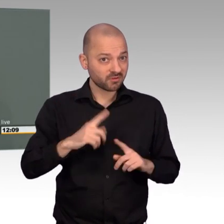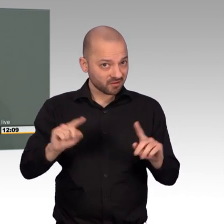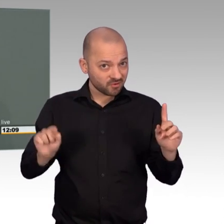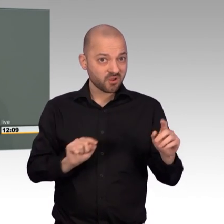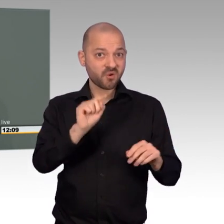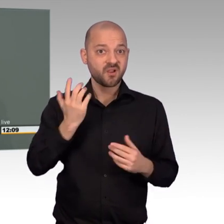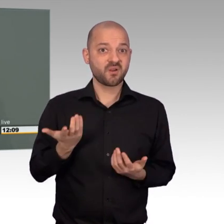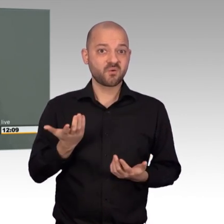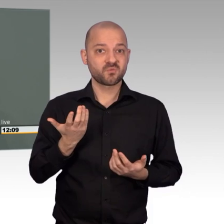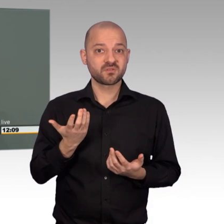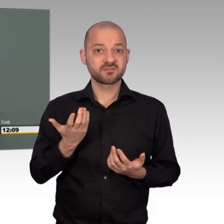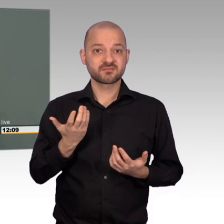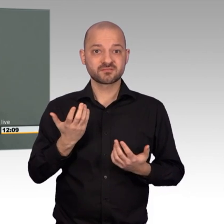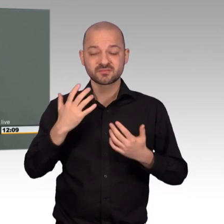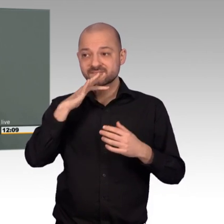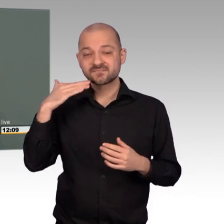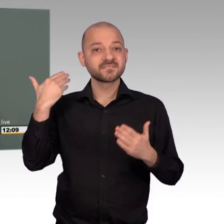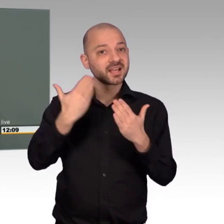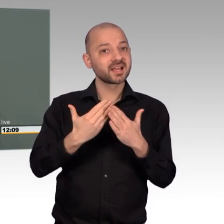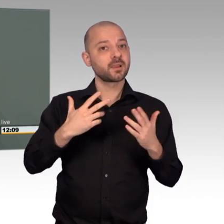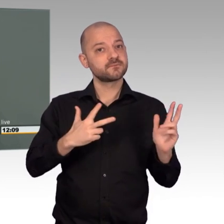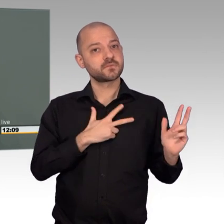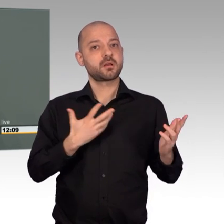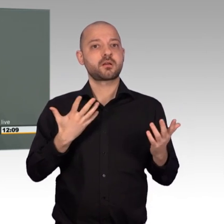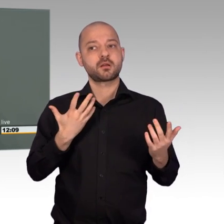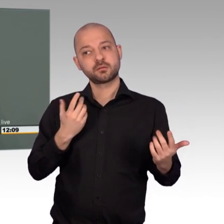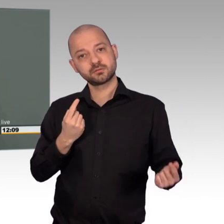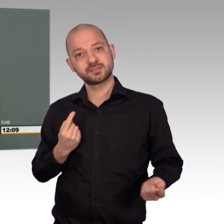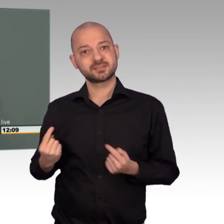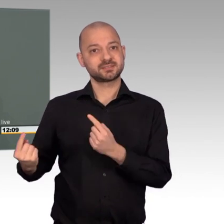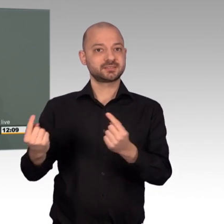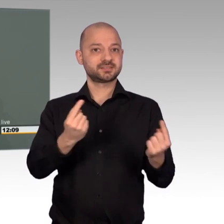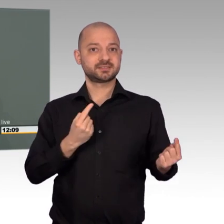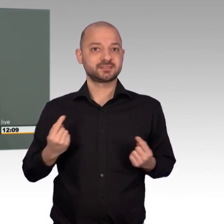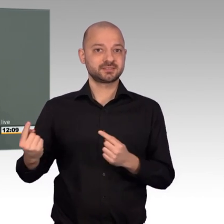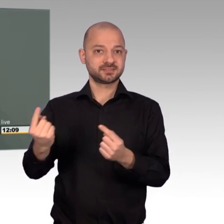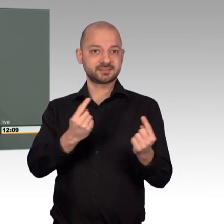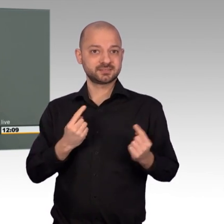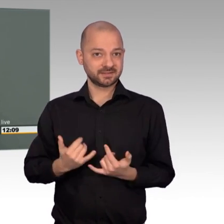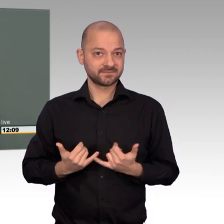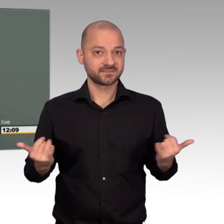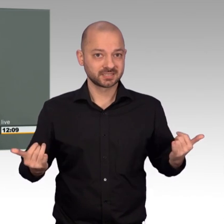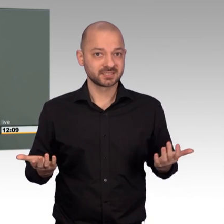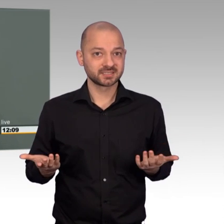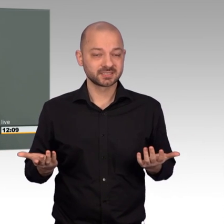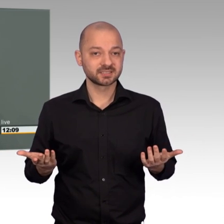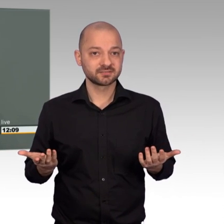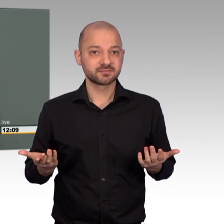Meine sehr verehrten Kolleginnen und Kollegen, es ist jetzt im Vorfeld bereits viel darüber gesprochen worden, welche politischen